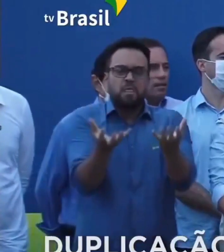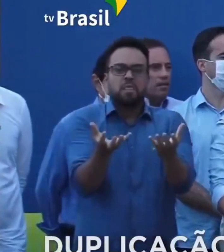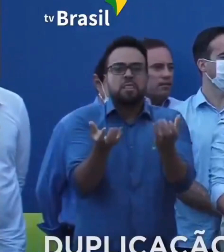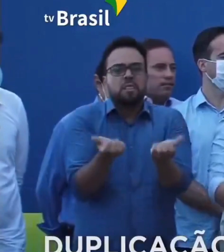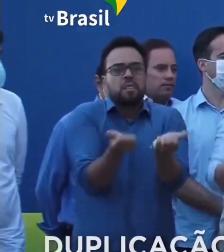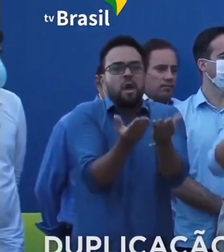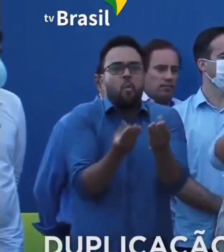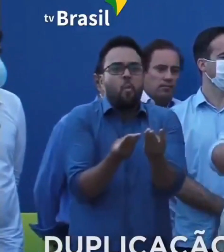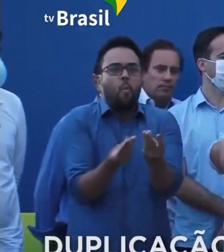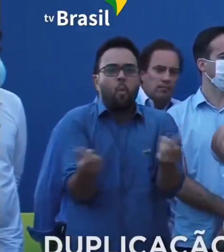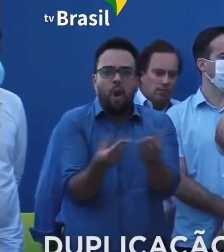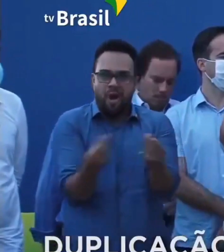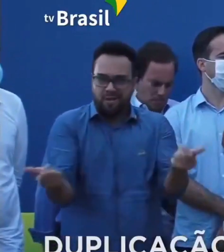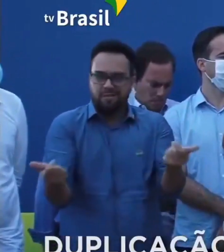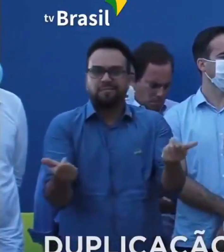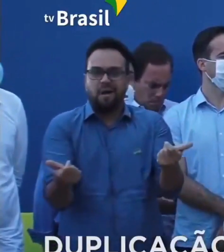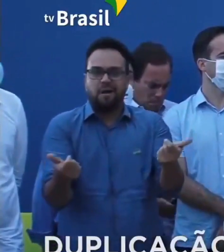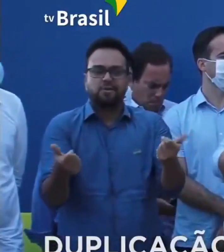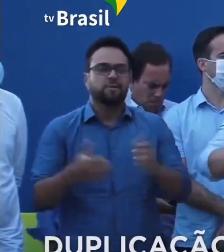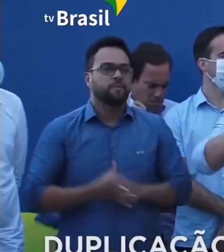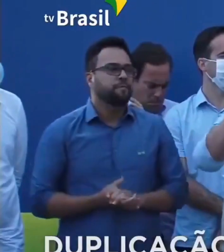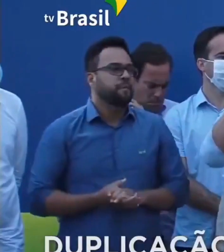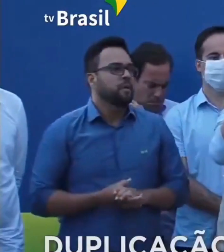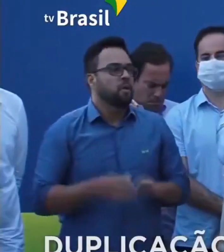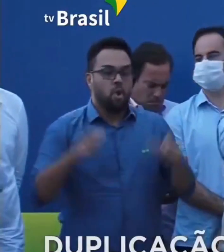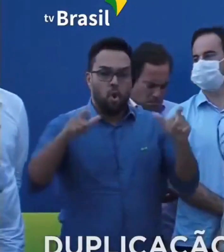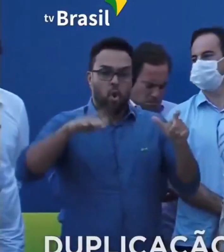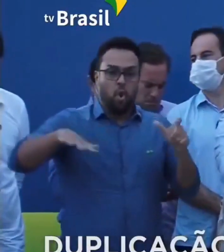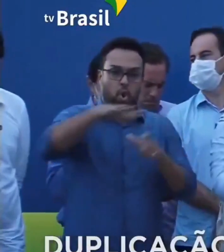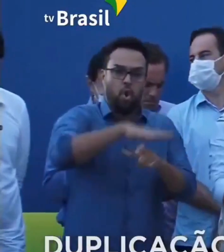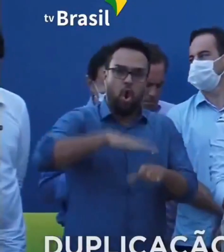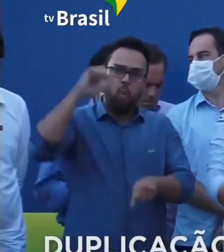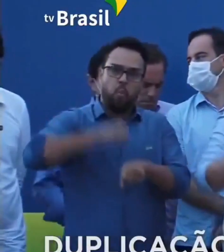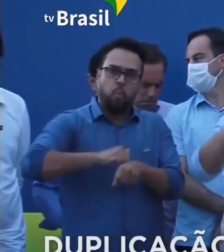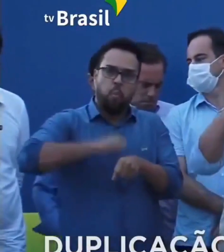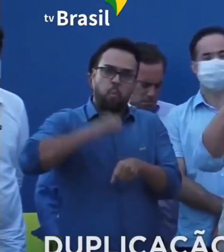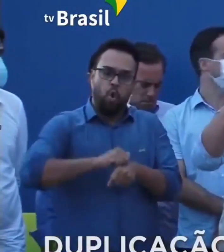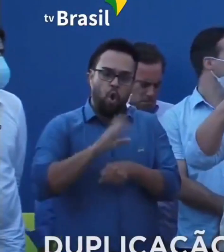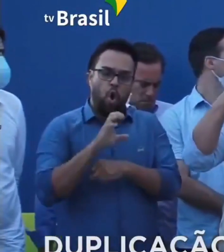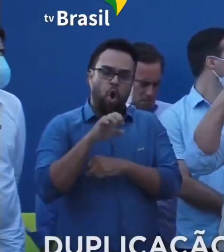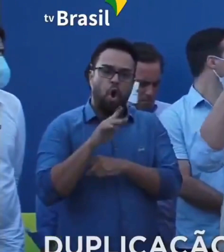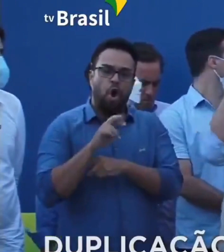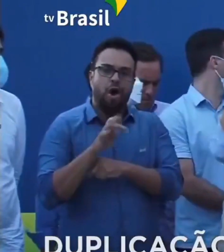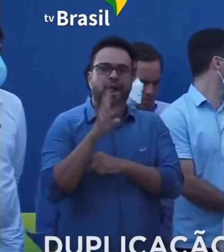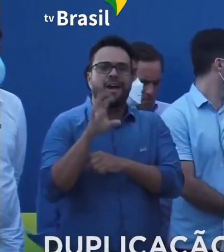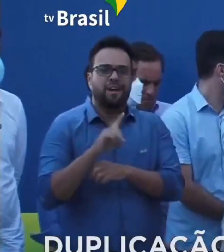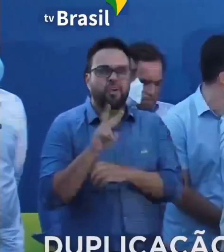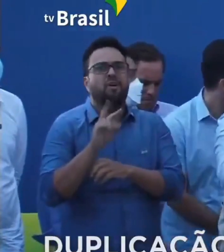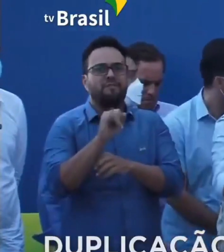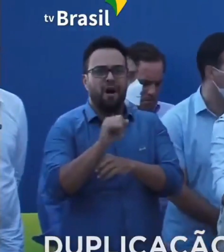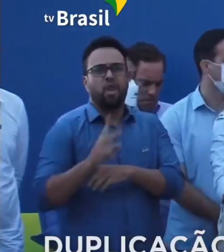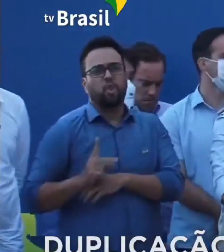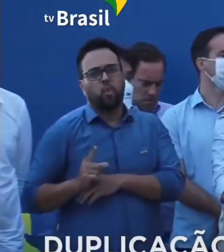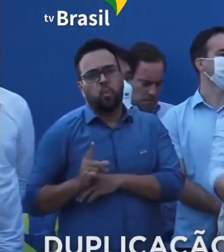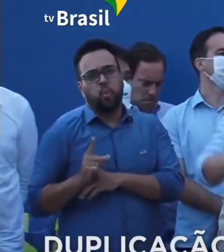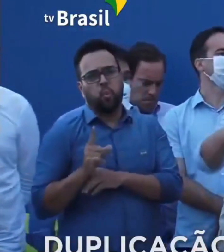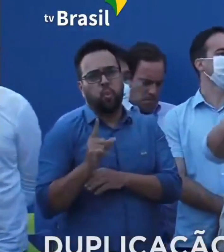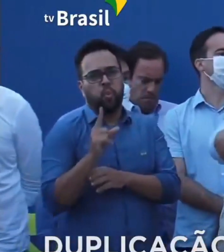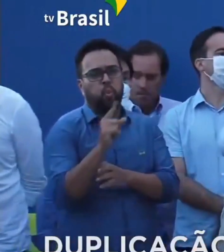qualidade. Estamos aqui sob o pavimento rígido, o pavimento de concreto, que vai ter uma durabilidade de muito tempo.